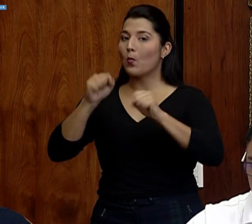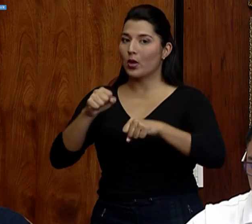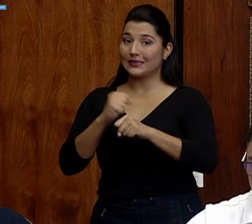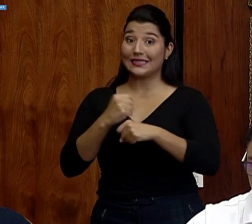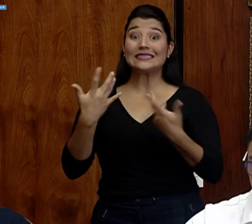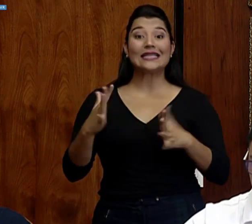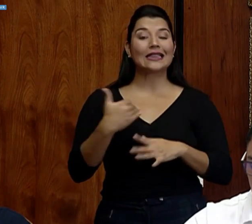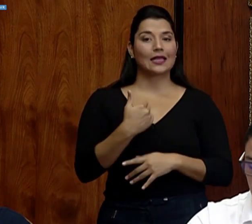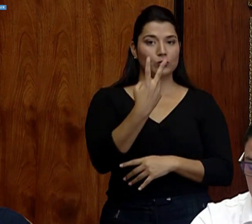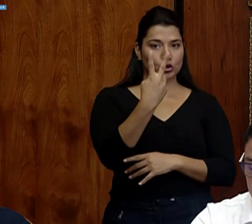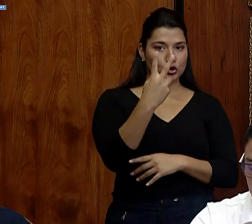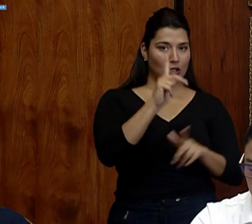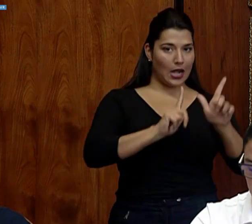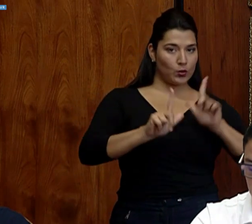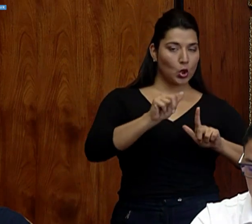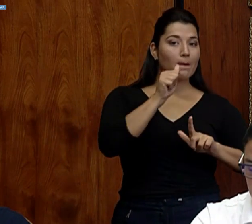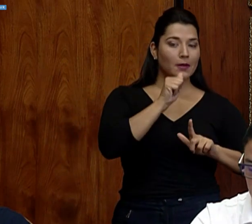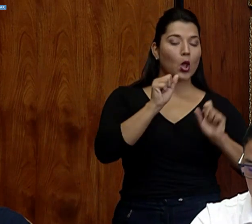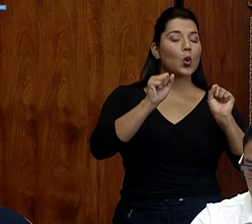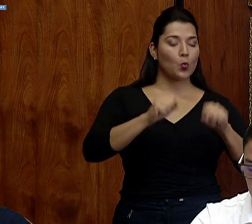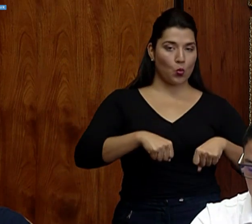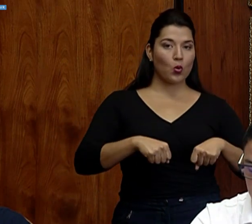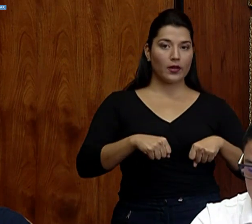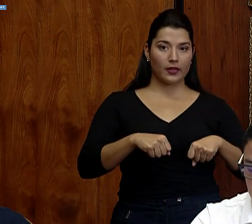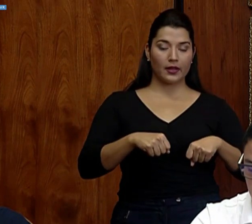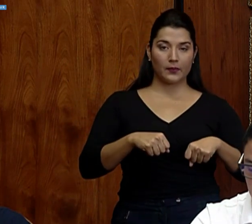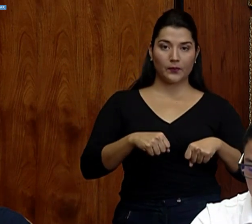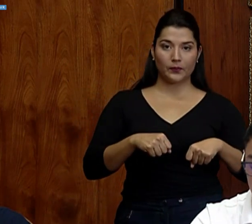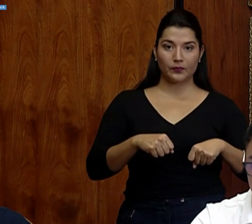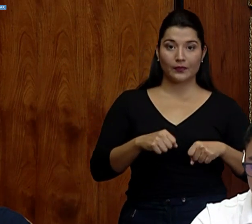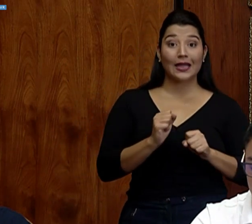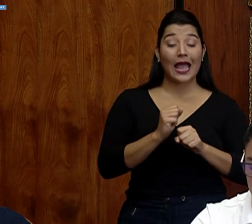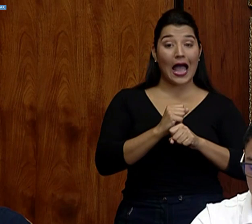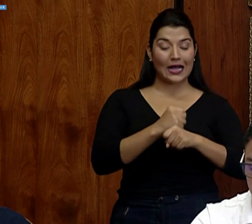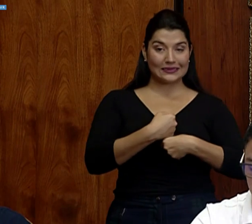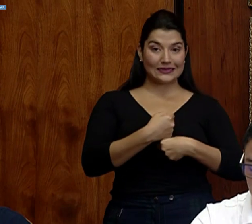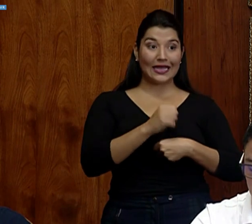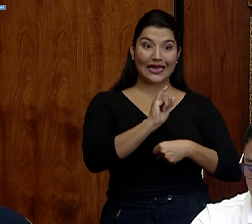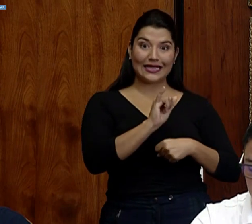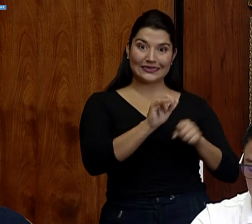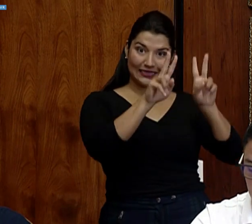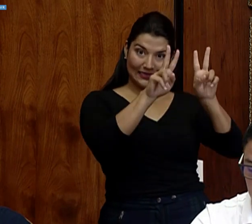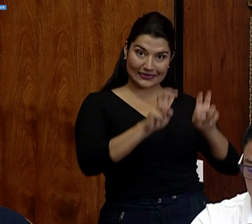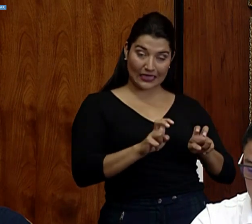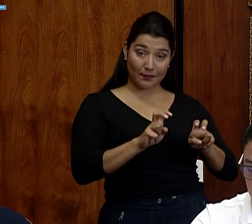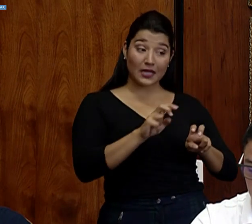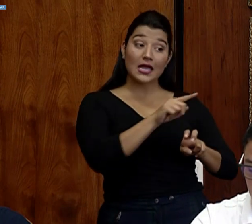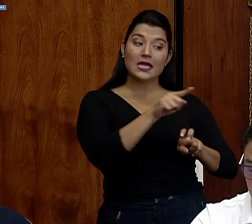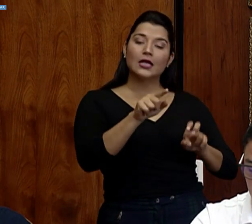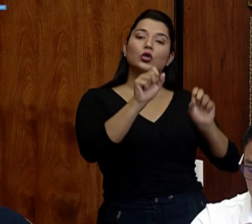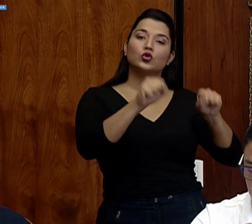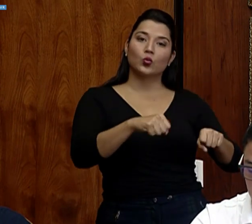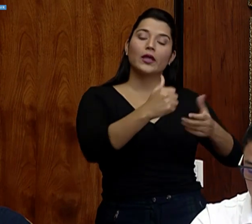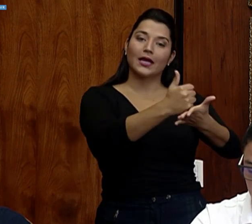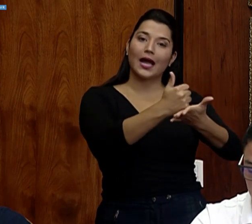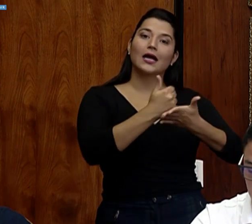ese tipo de diagnósticos y que nos van a ayudar también a detectar